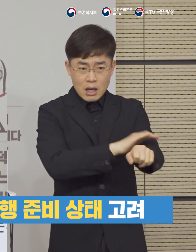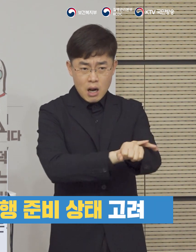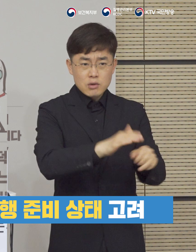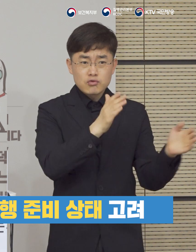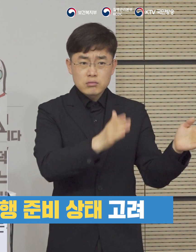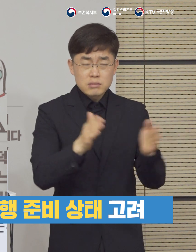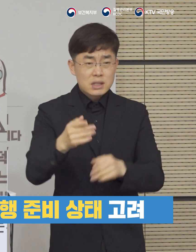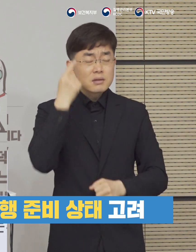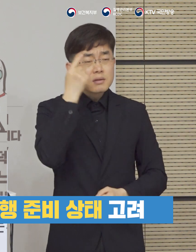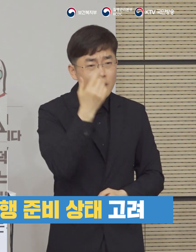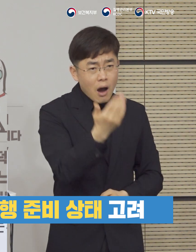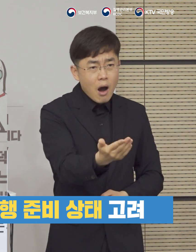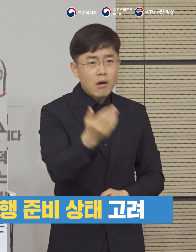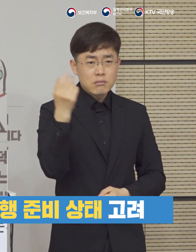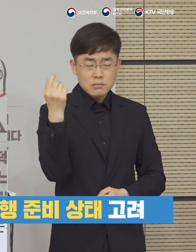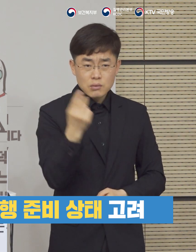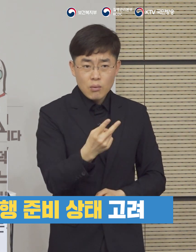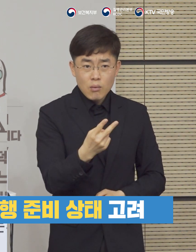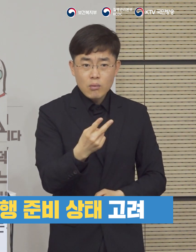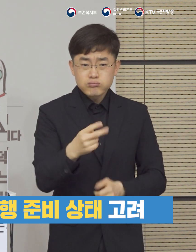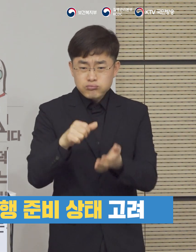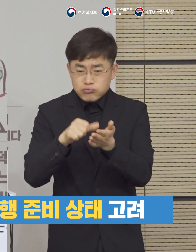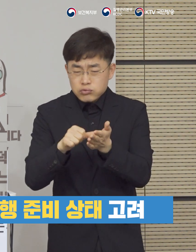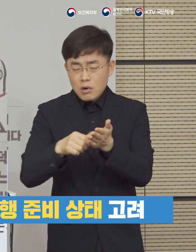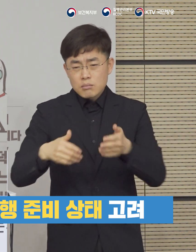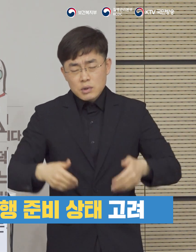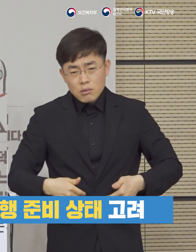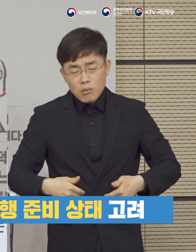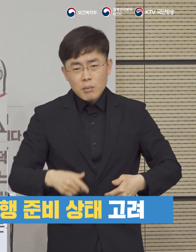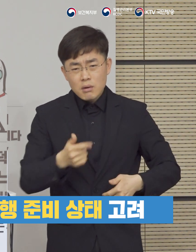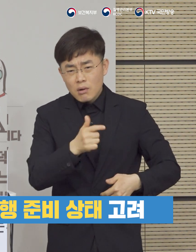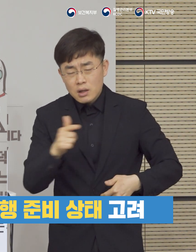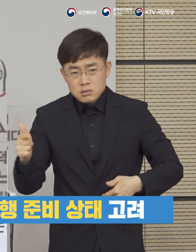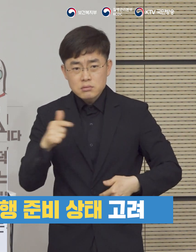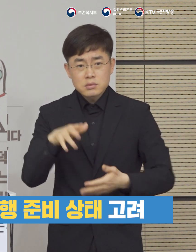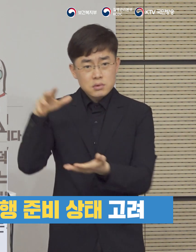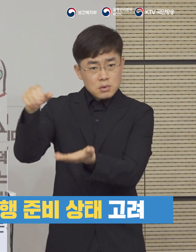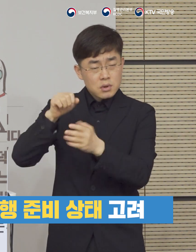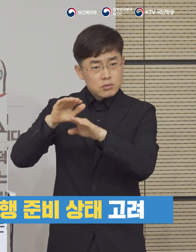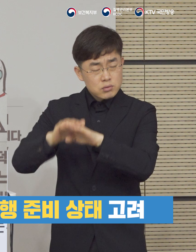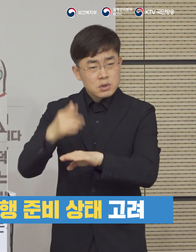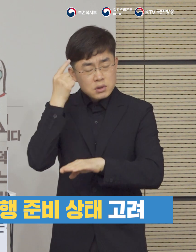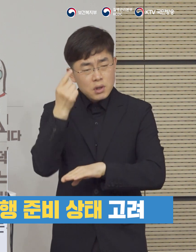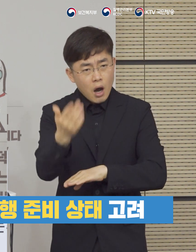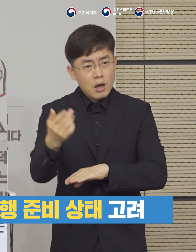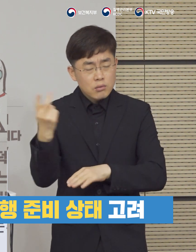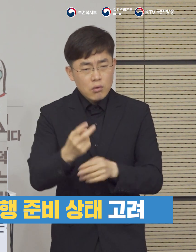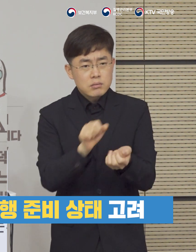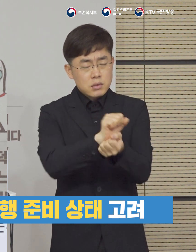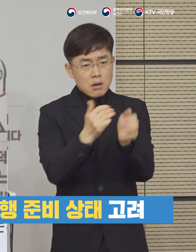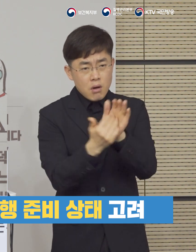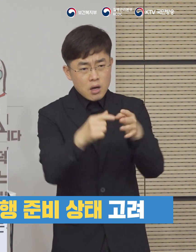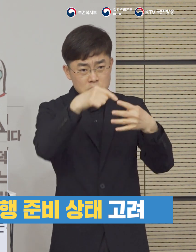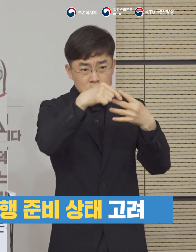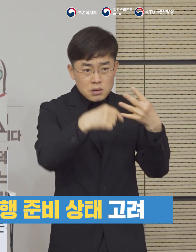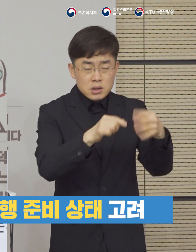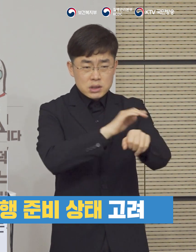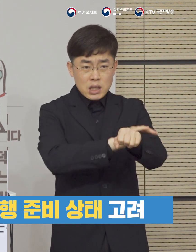조치들을 이행할 준비가 되어 있는지 그리고 관련돼서 필요한 지침이나